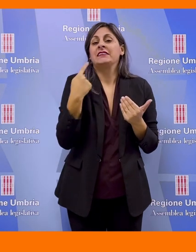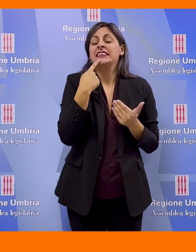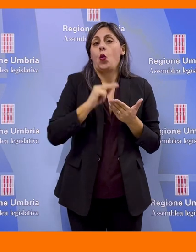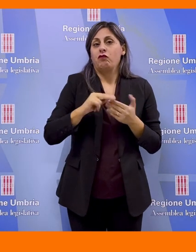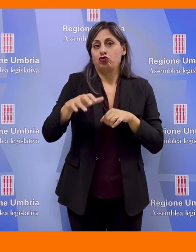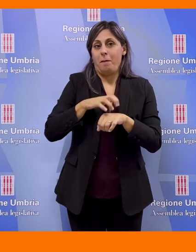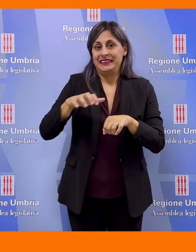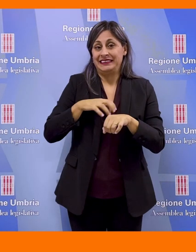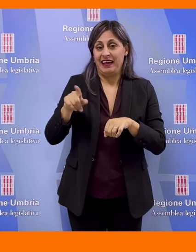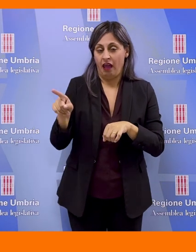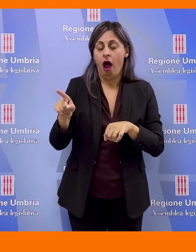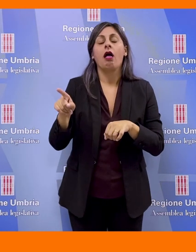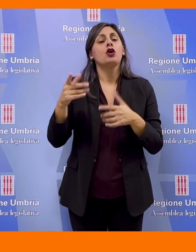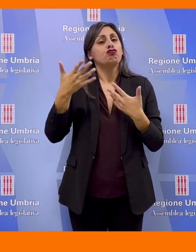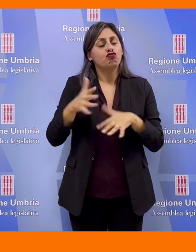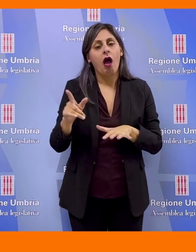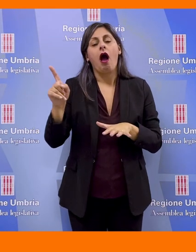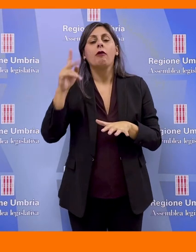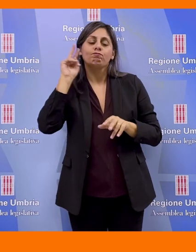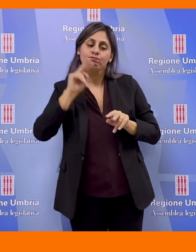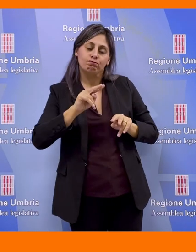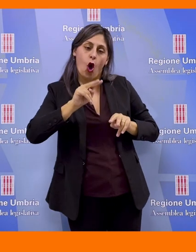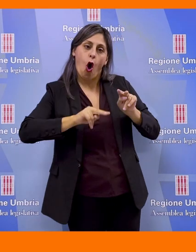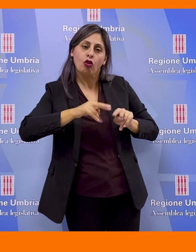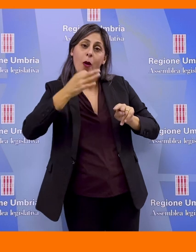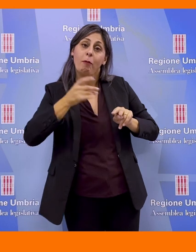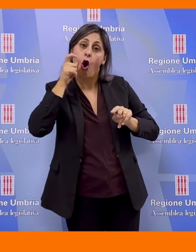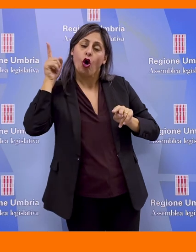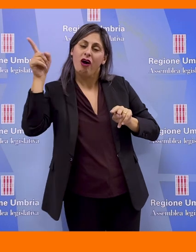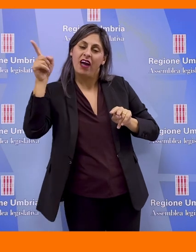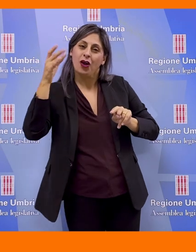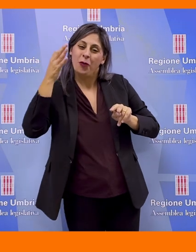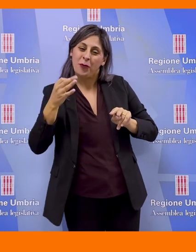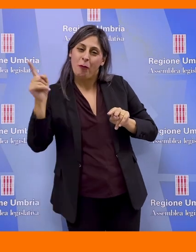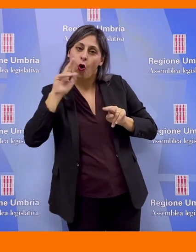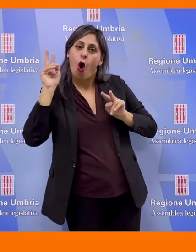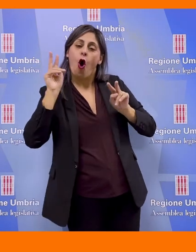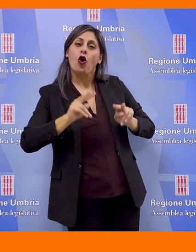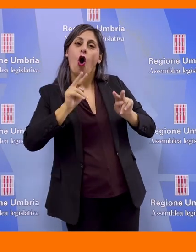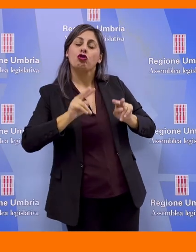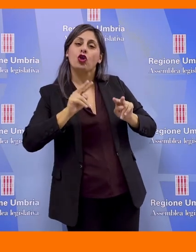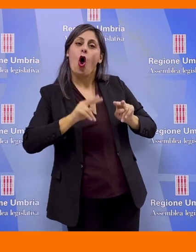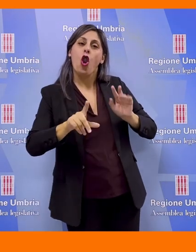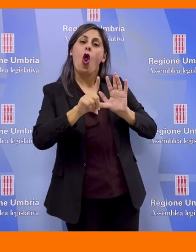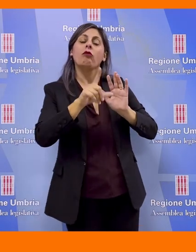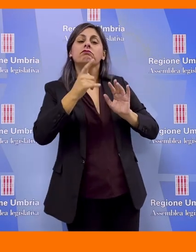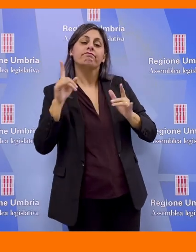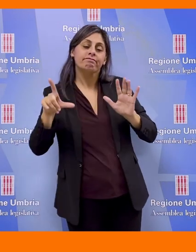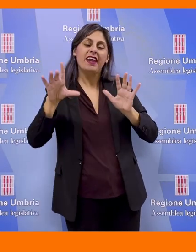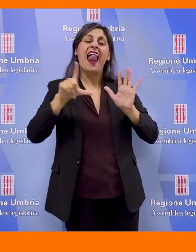uffici ministeriali, a seguito dei rilievi effettuati dal Governo in sede di controllo di legittimità